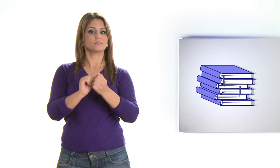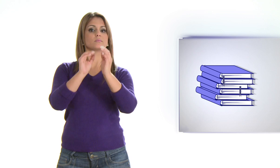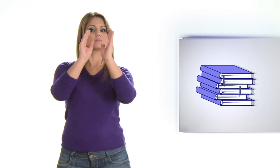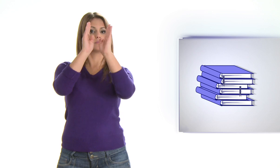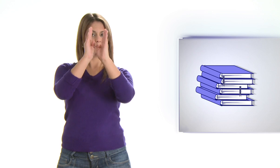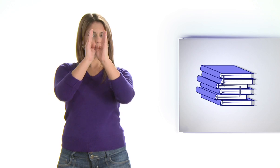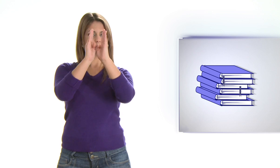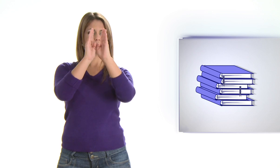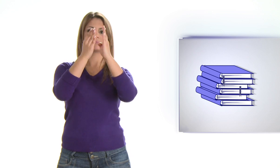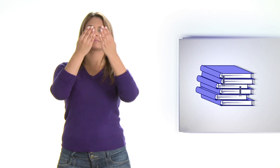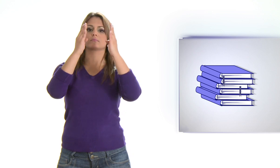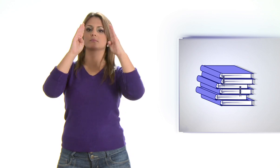Biblioteca